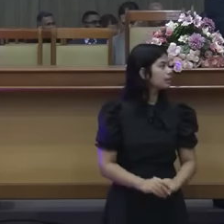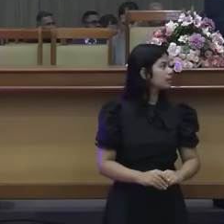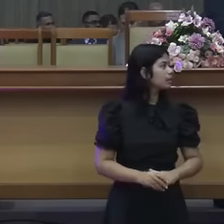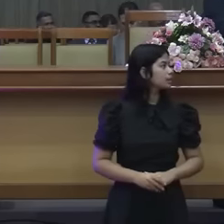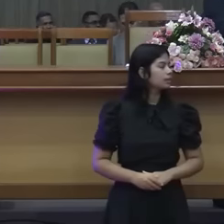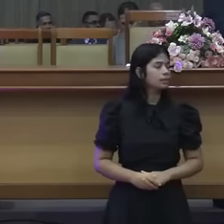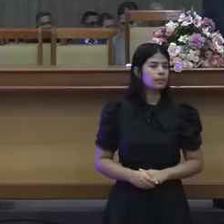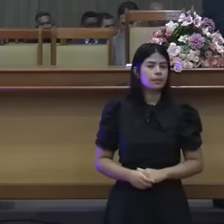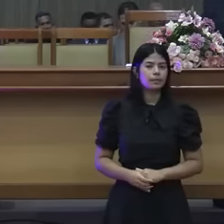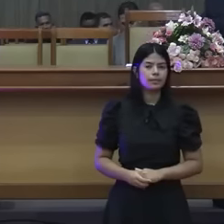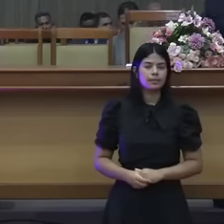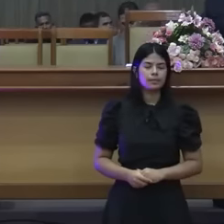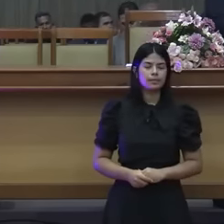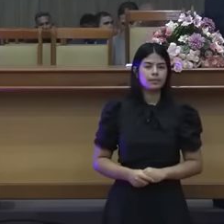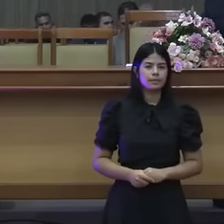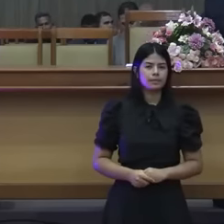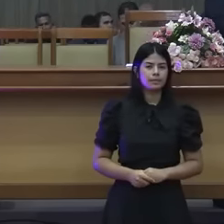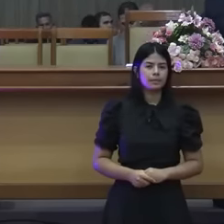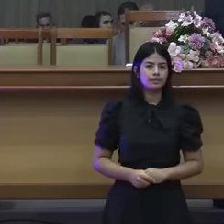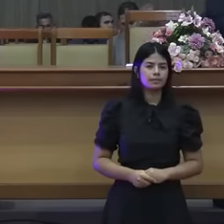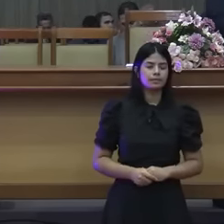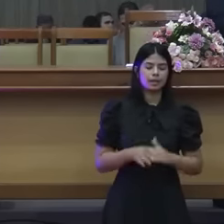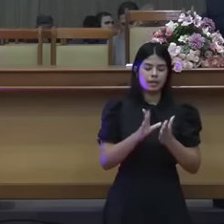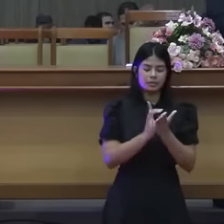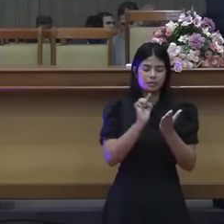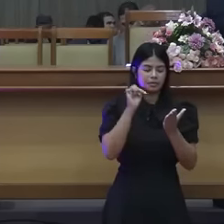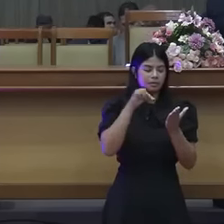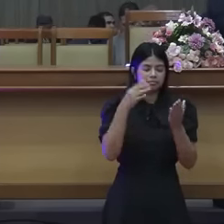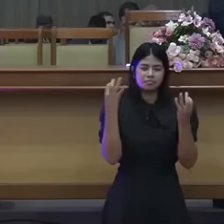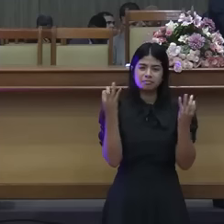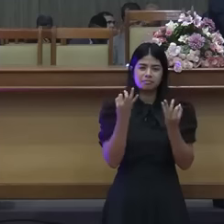você ter, a Bíblia é perfeita. A Bíblia não tem nada,